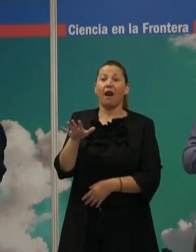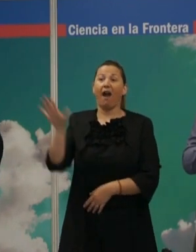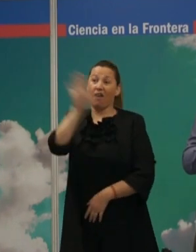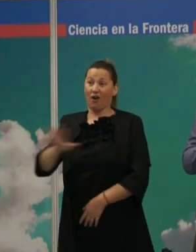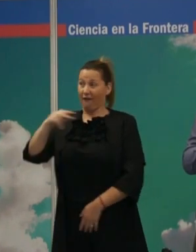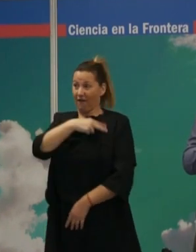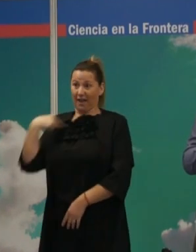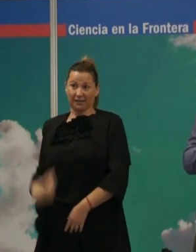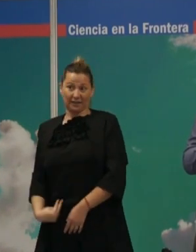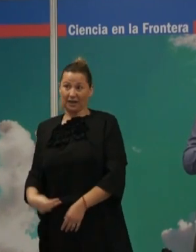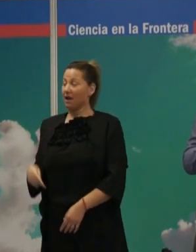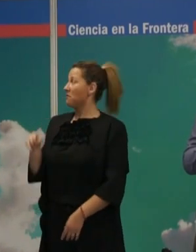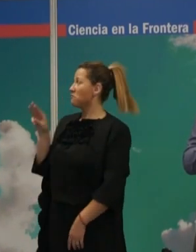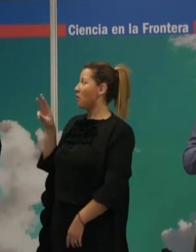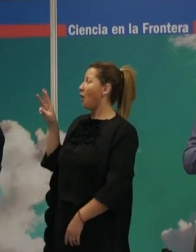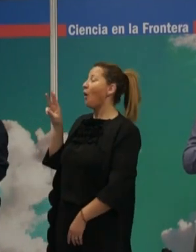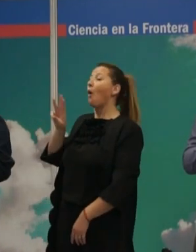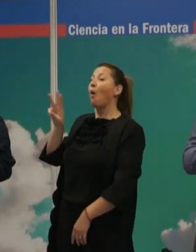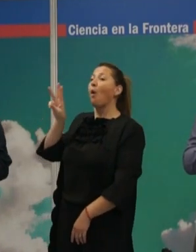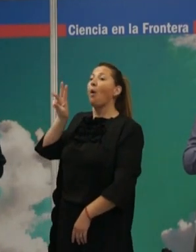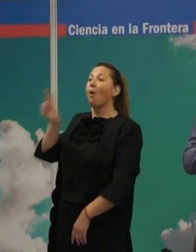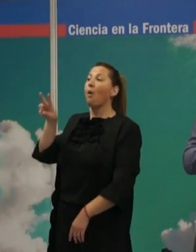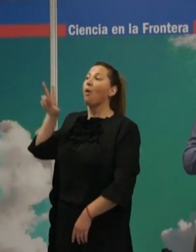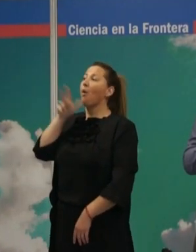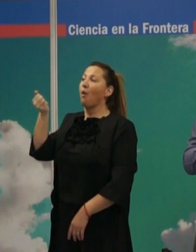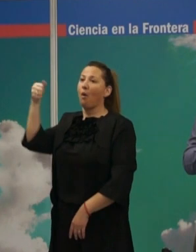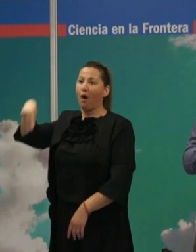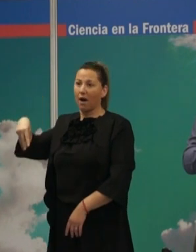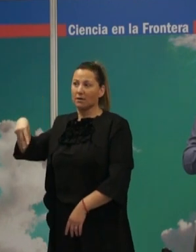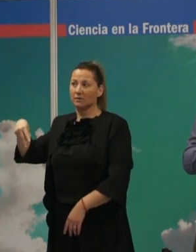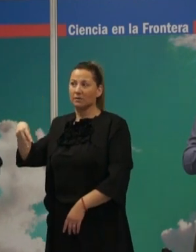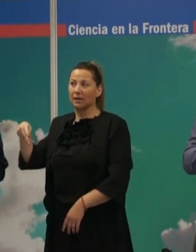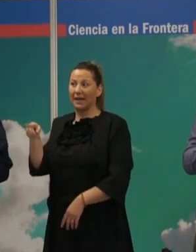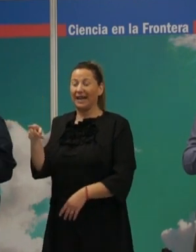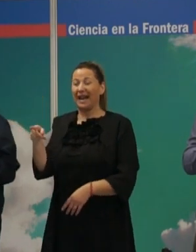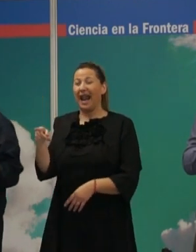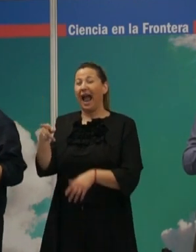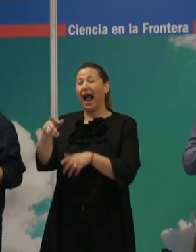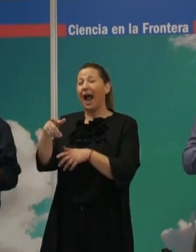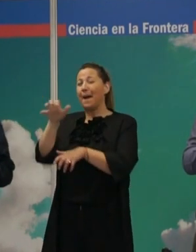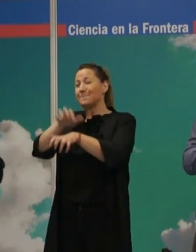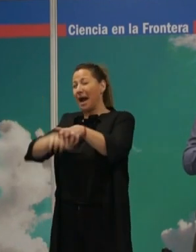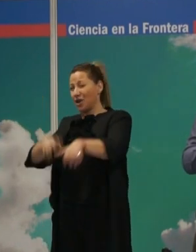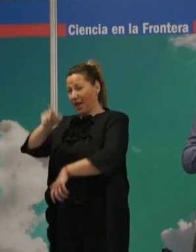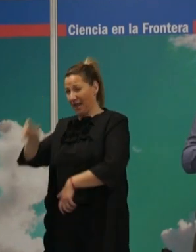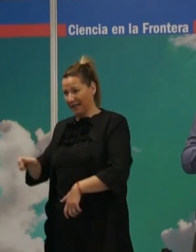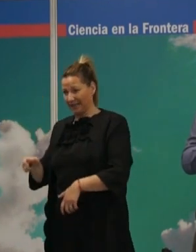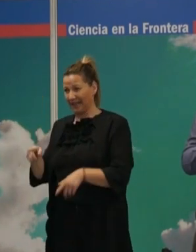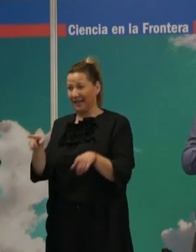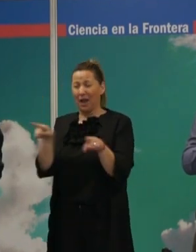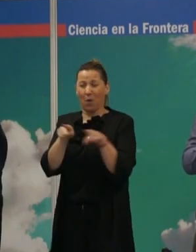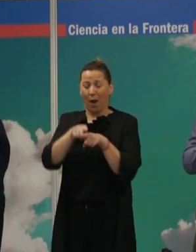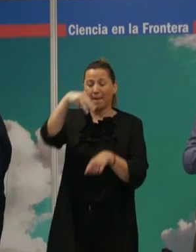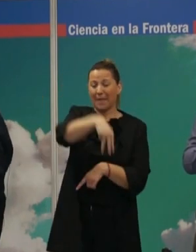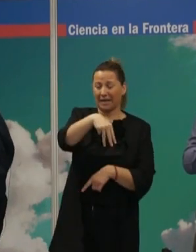demasiado controlada, Wuhan está por esta zona de aquí, demostró que la mayor cantidad de gente que tiene el mismo pasaporte que Martí,